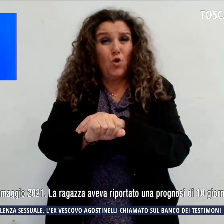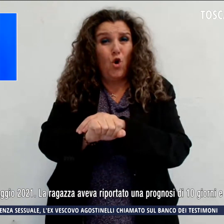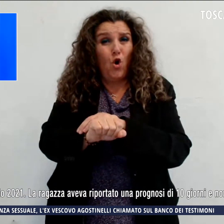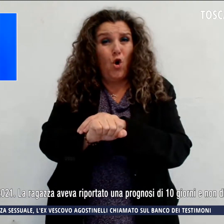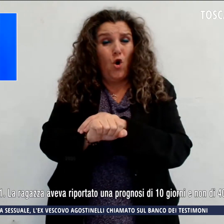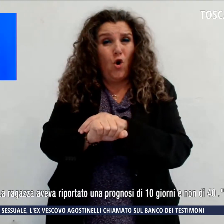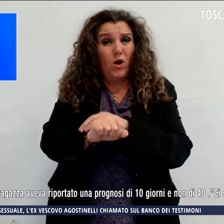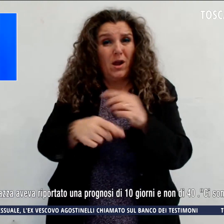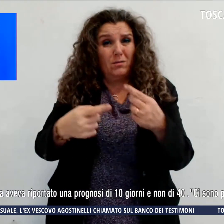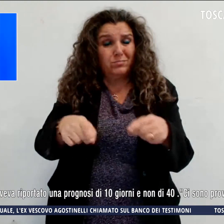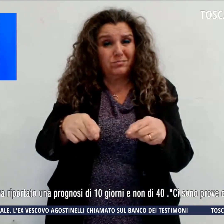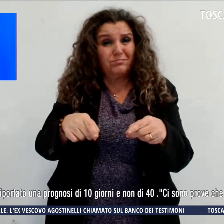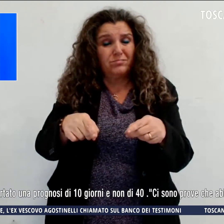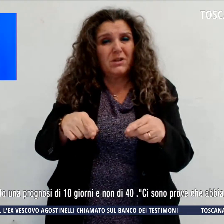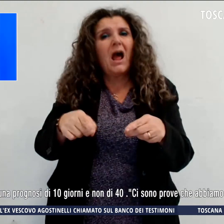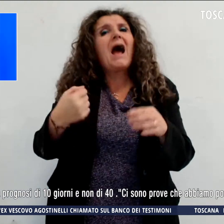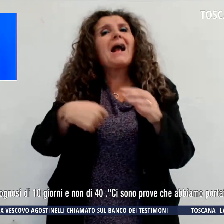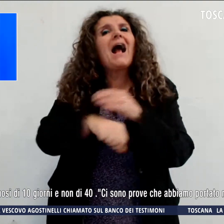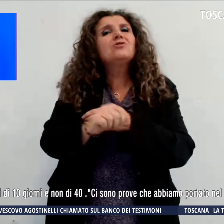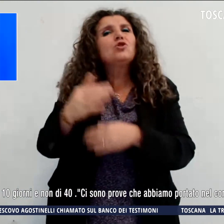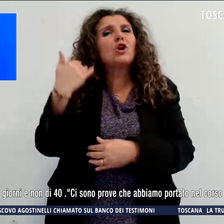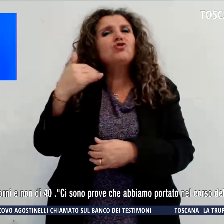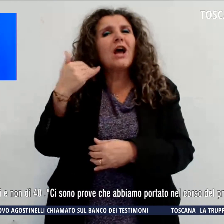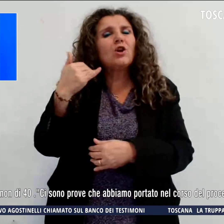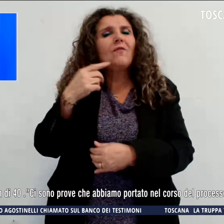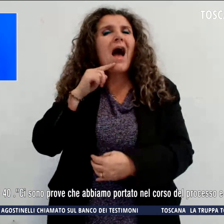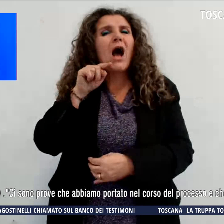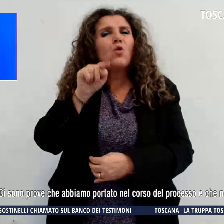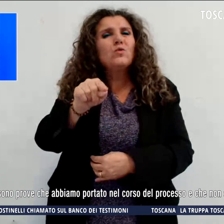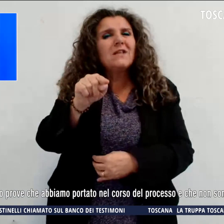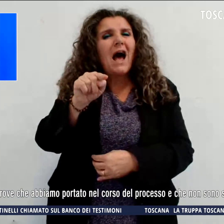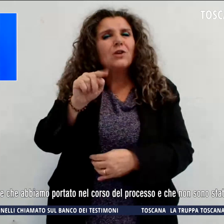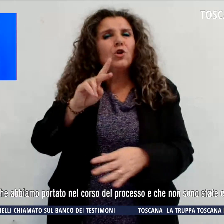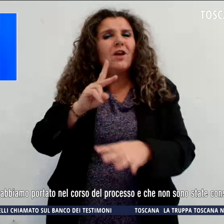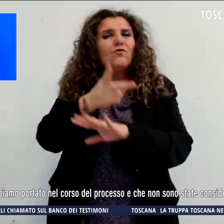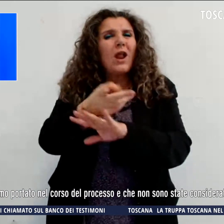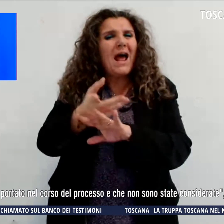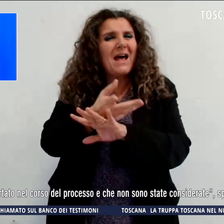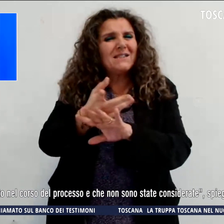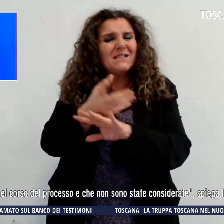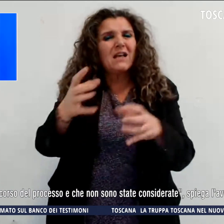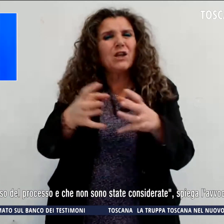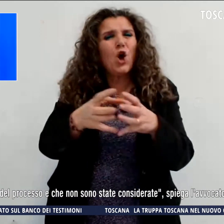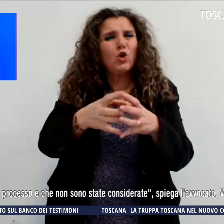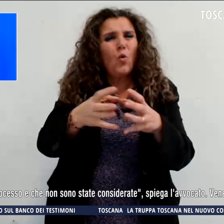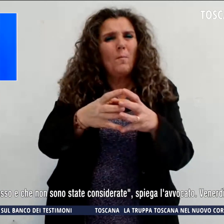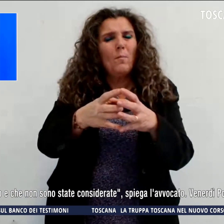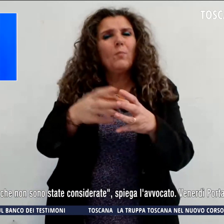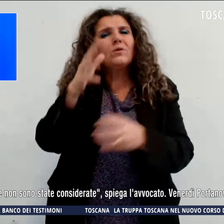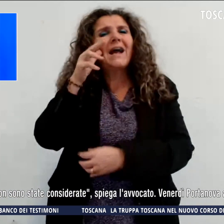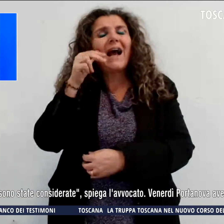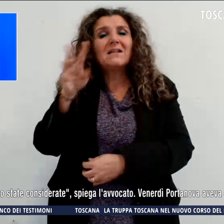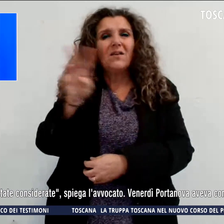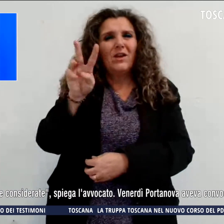Il calciatore del genere è infatti accusato di stupro di gruppo nei confronti di una ragazza di 22 anni